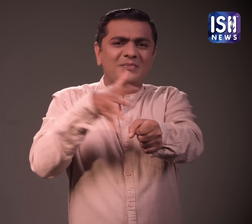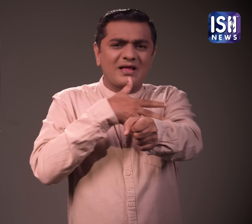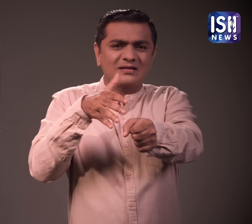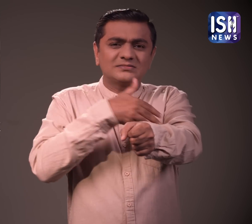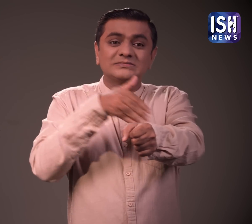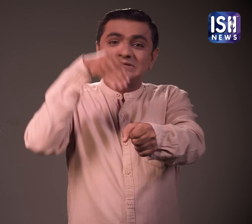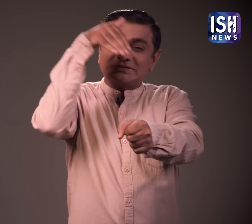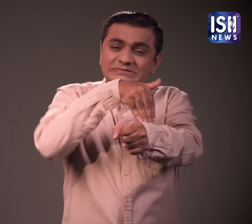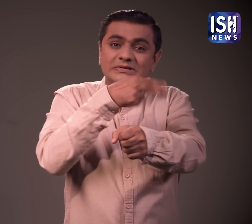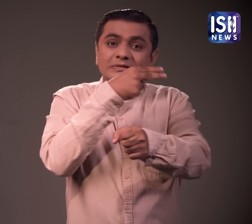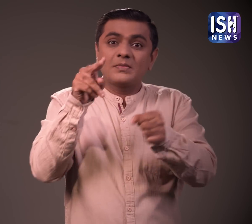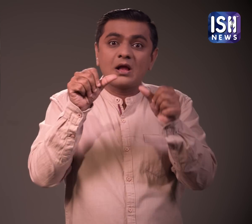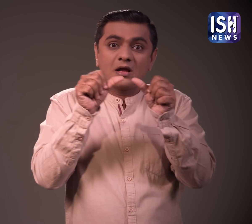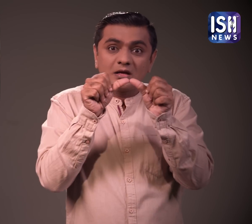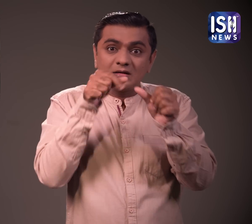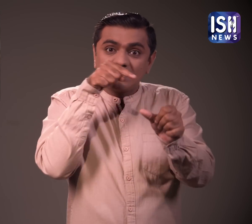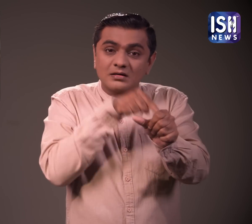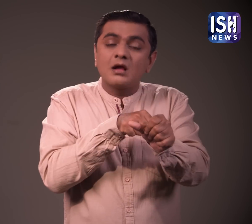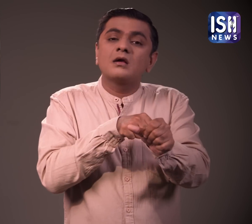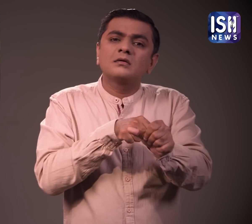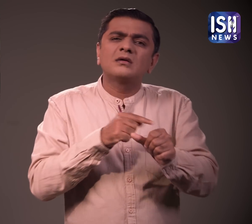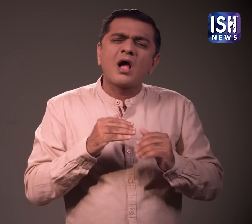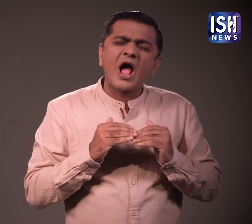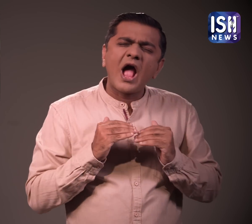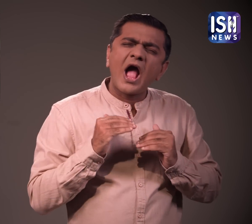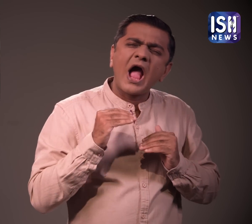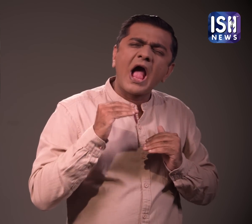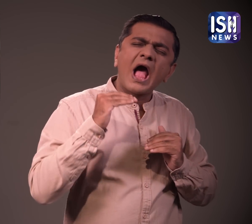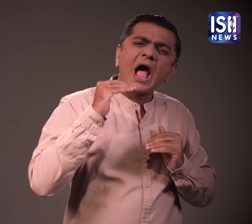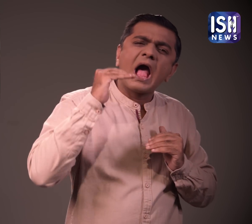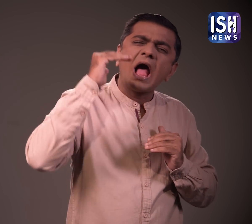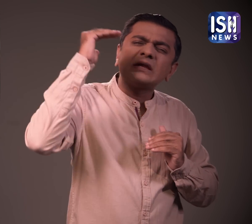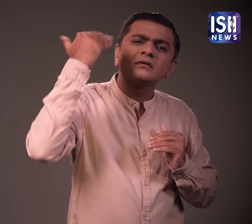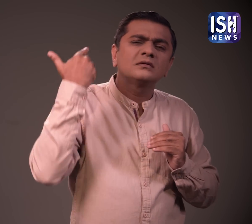दुरलब्स दिती है जो रक्त प्रवा में अमोनिया के स्तर को घातक स्तर तक बढ़ा देती है